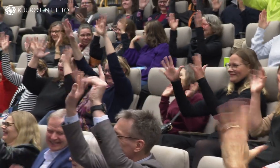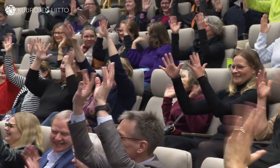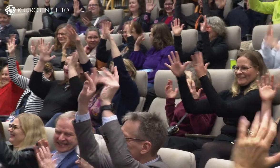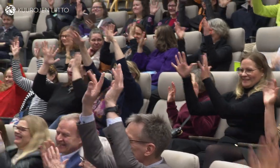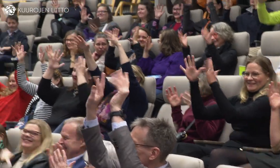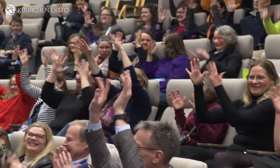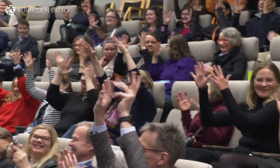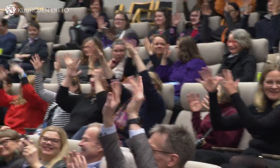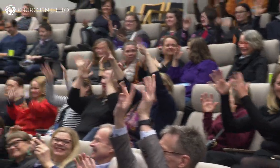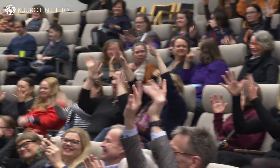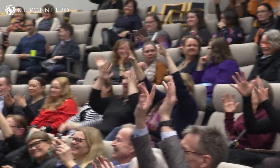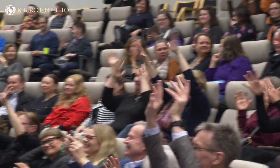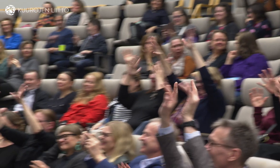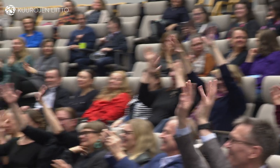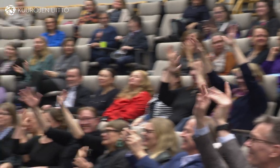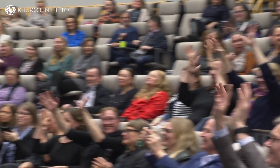Kiitos.